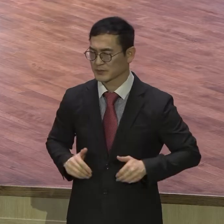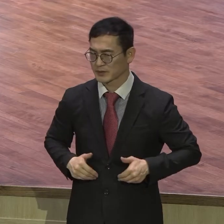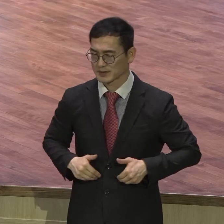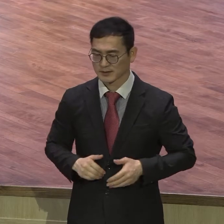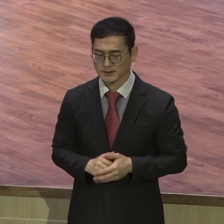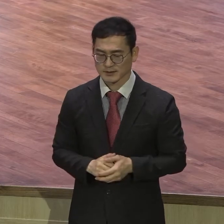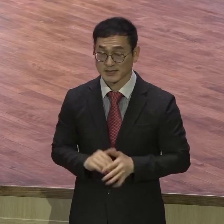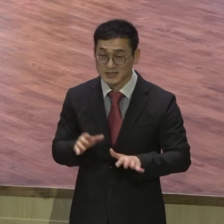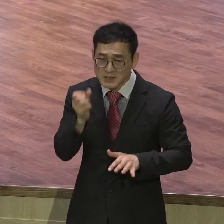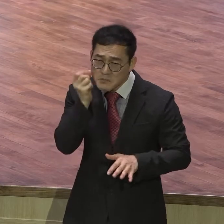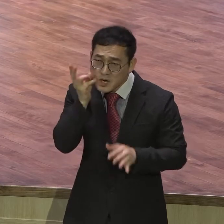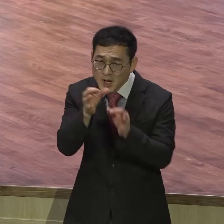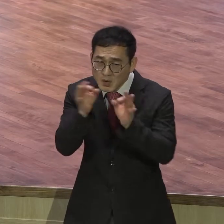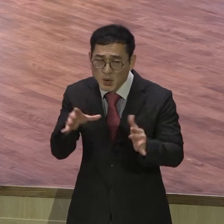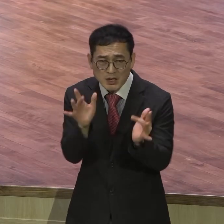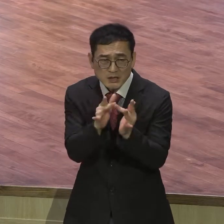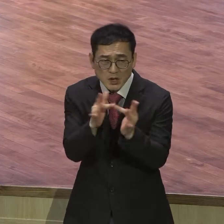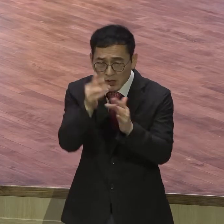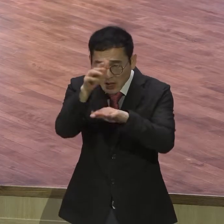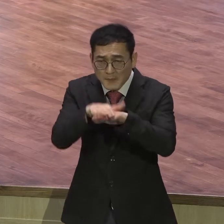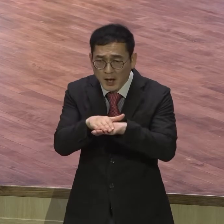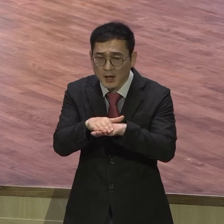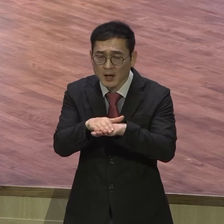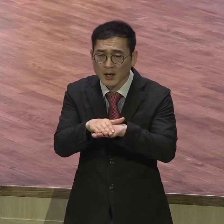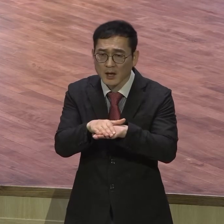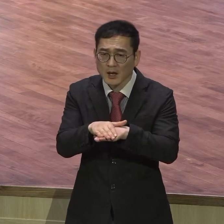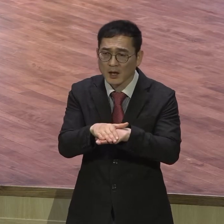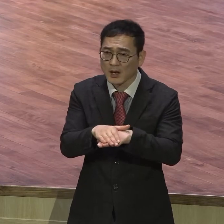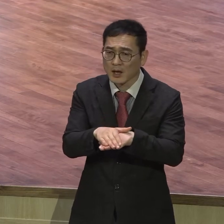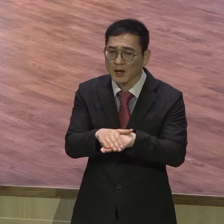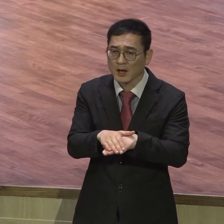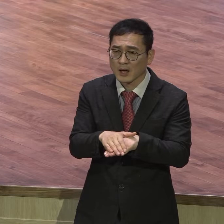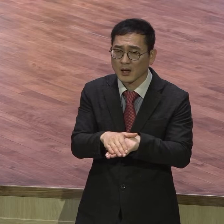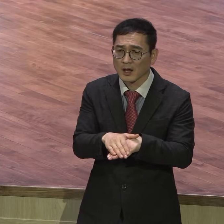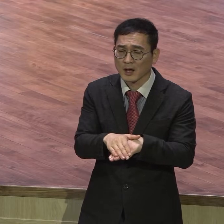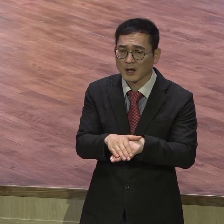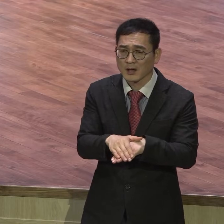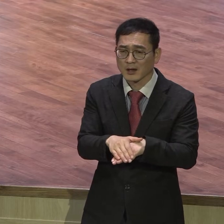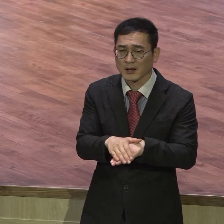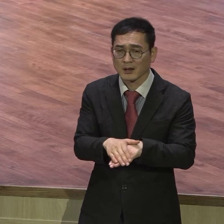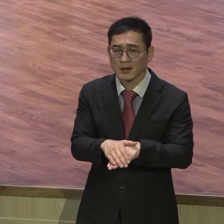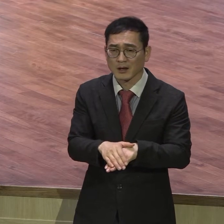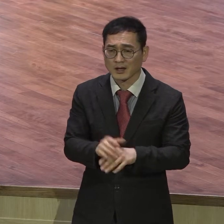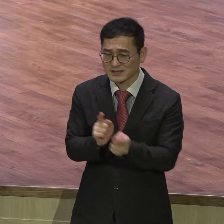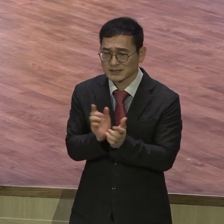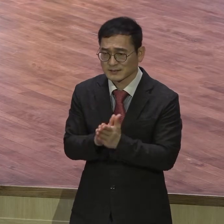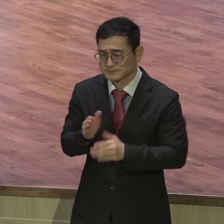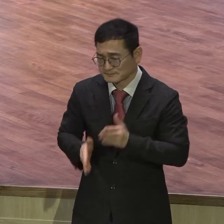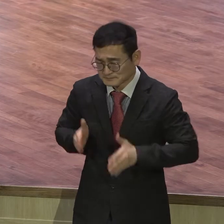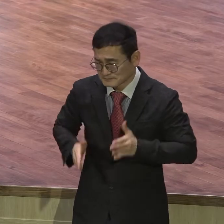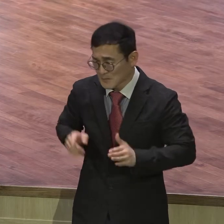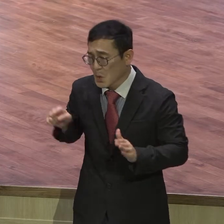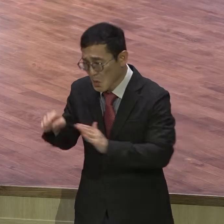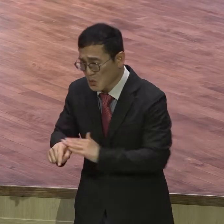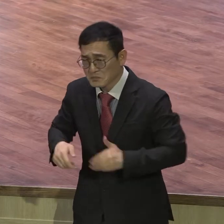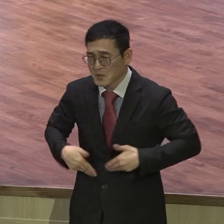동안 온라인 예배 습관화되어서 편해져서 뭐 그냥 아예